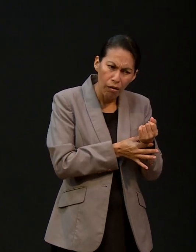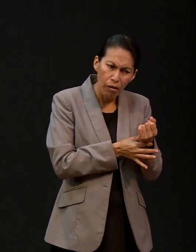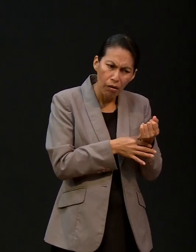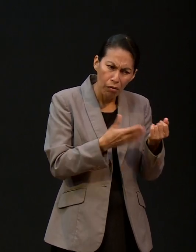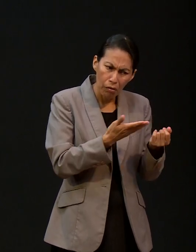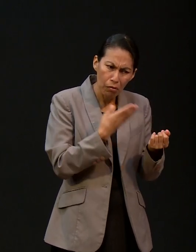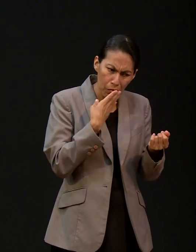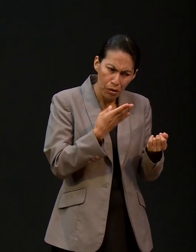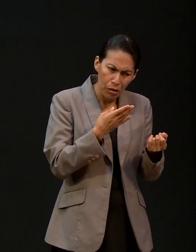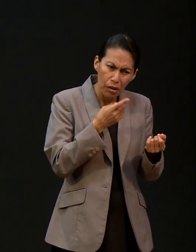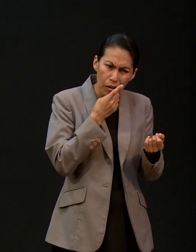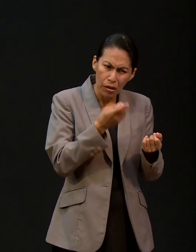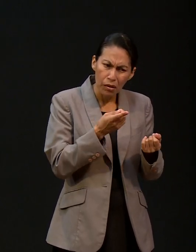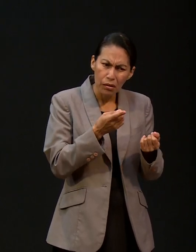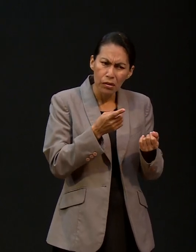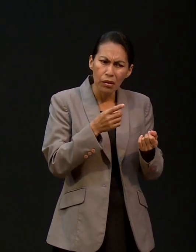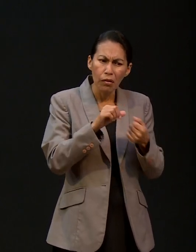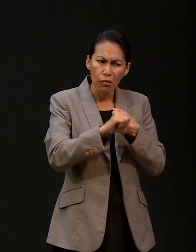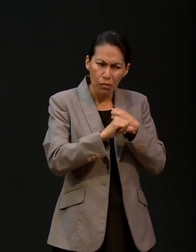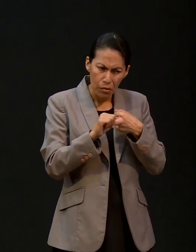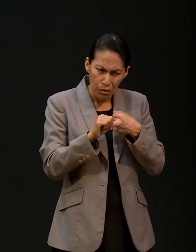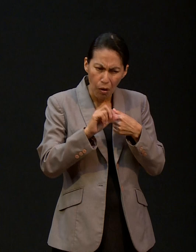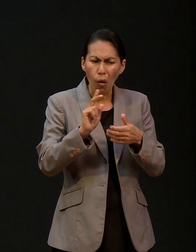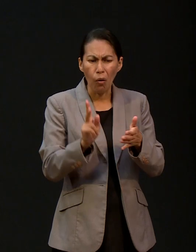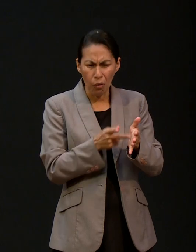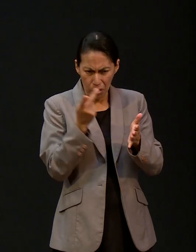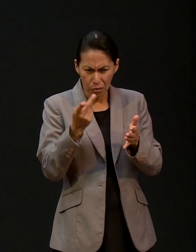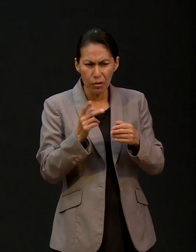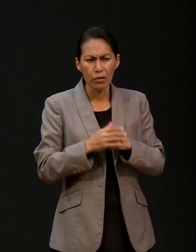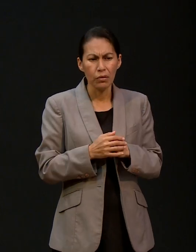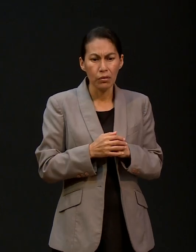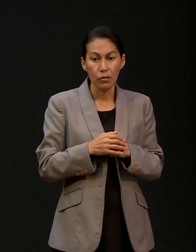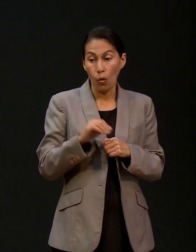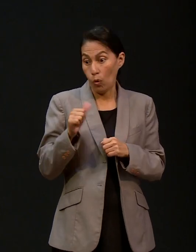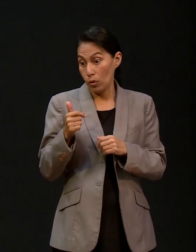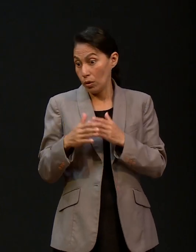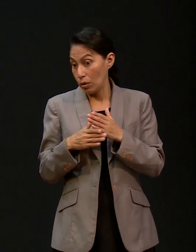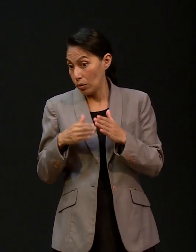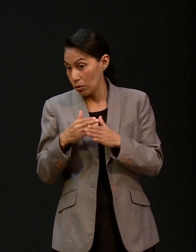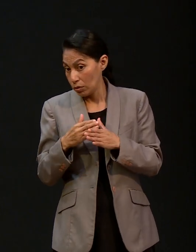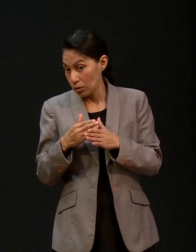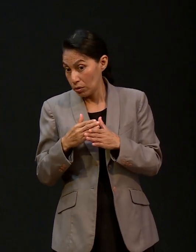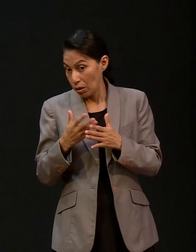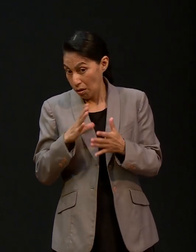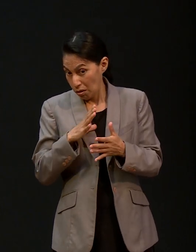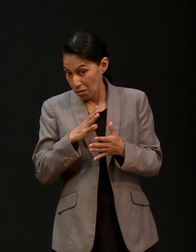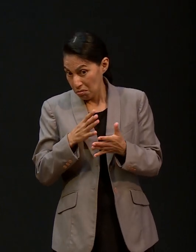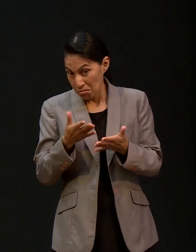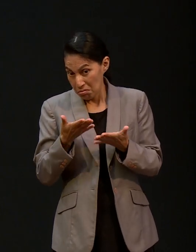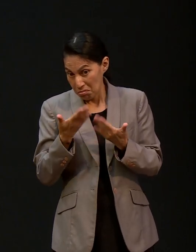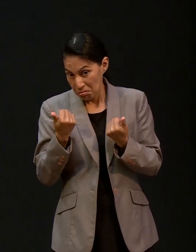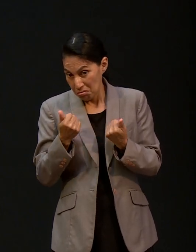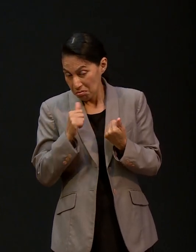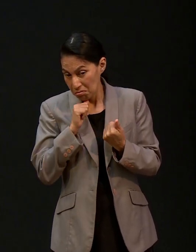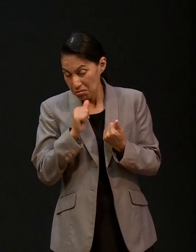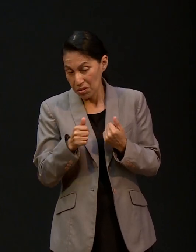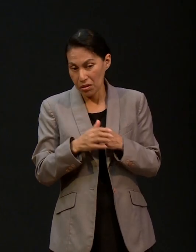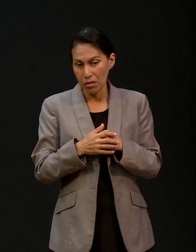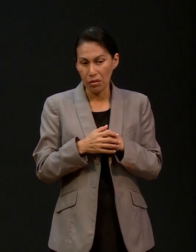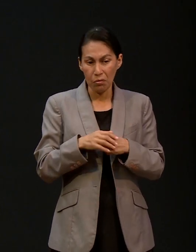pues nos ofrece volverlo a operar. No hay nada más que hacer. A ver qué es lo que está pasando, por qué sus signos vitales